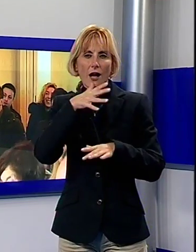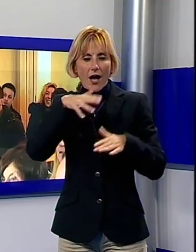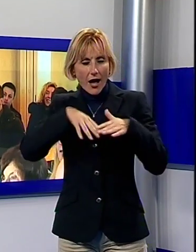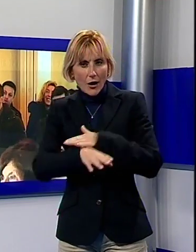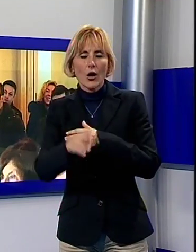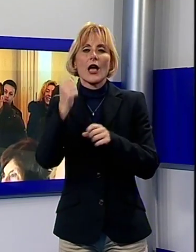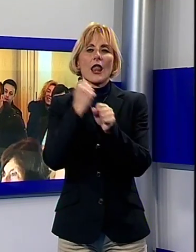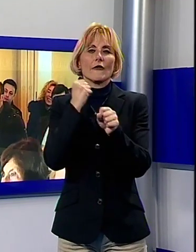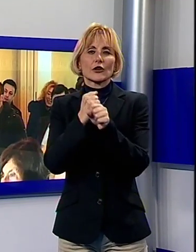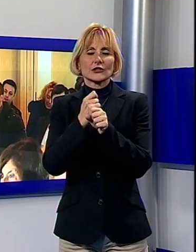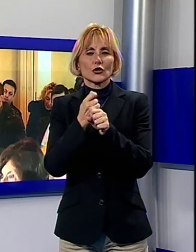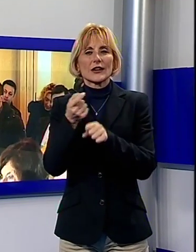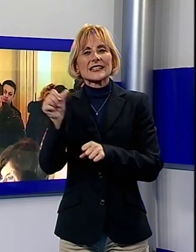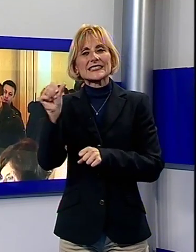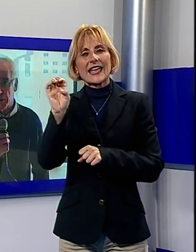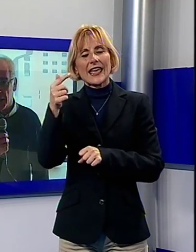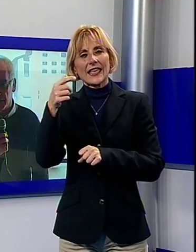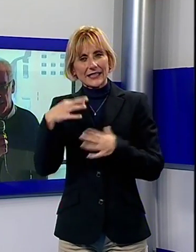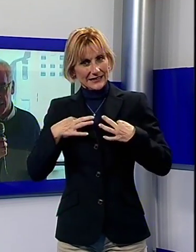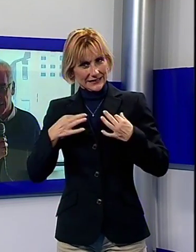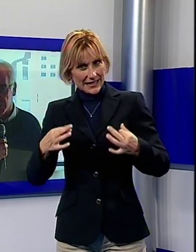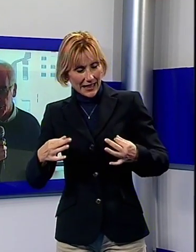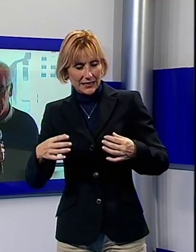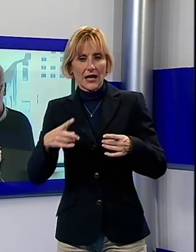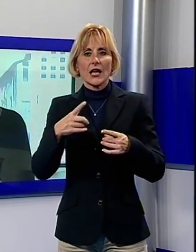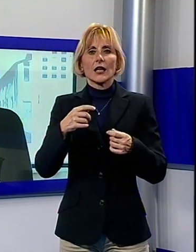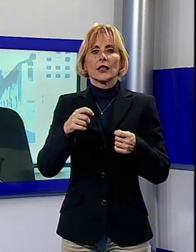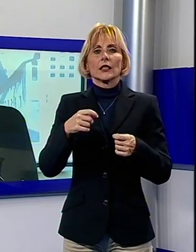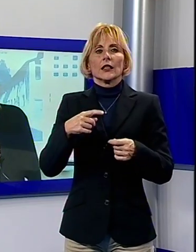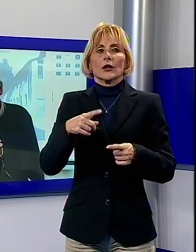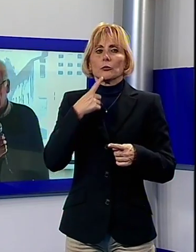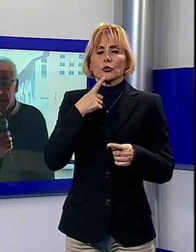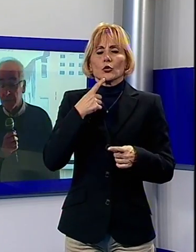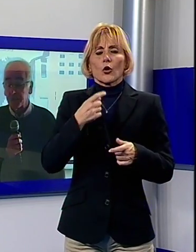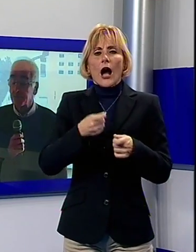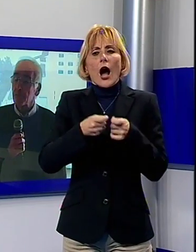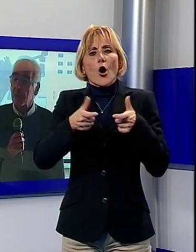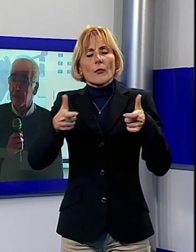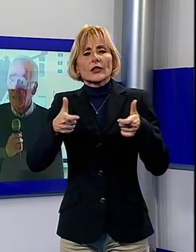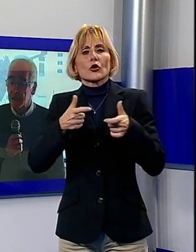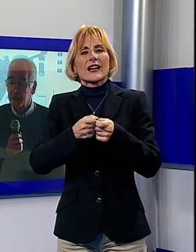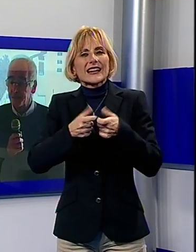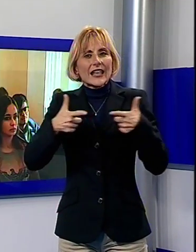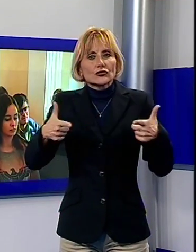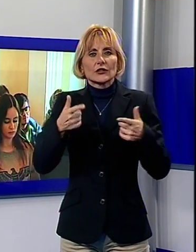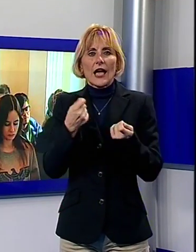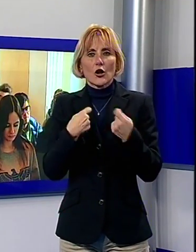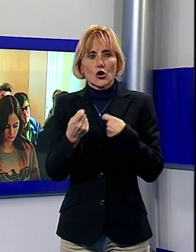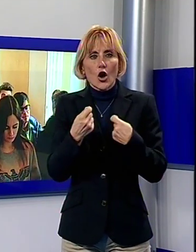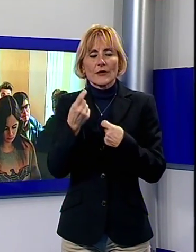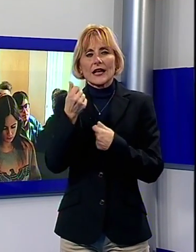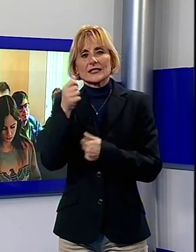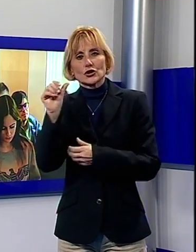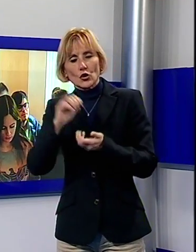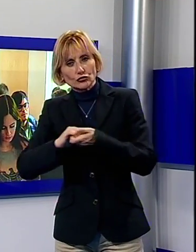per la seta, i lavatoi, i mulini, le tintorie e tutti gli altri aspetti legati alla crescita economica e sociale che si è sviluppata lungo